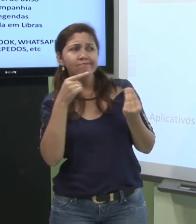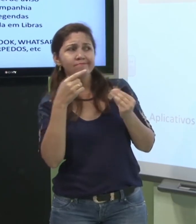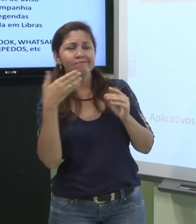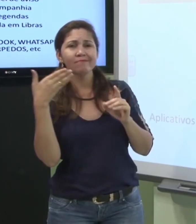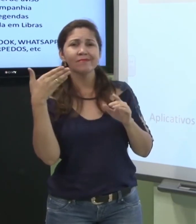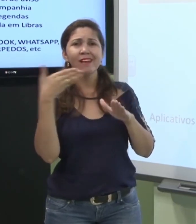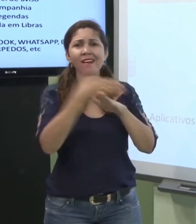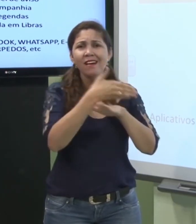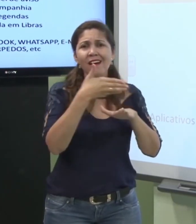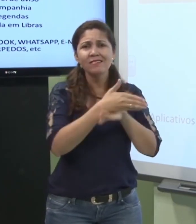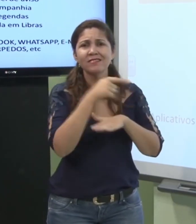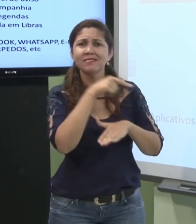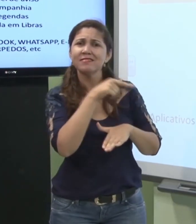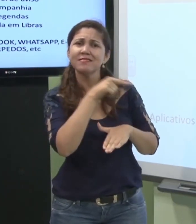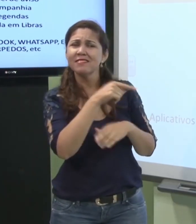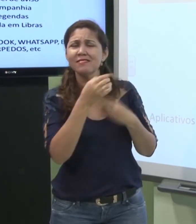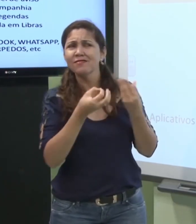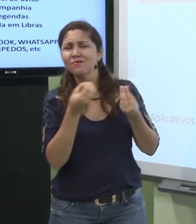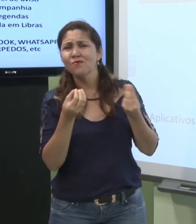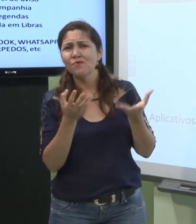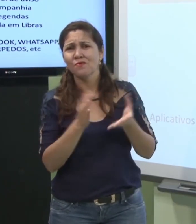Como que a pessoa ia na casa do surdo?